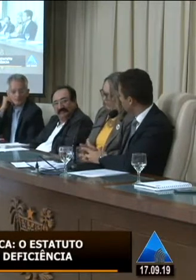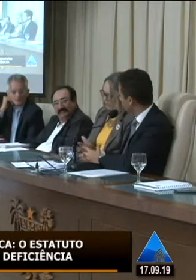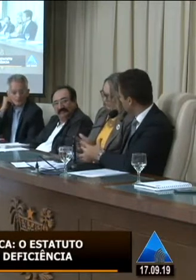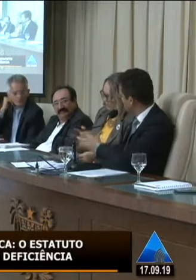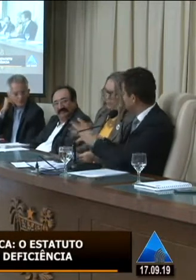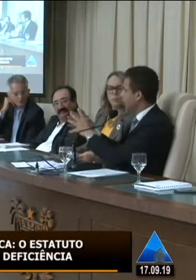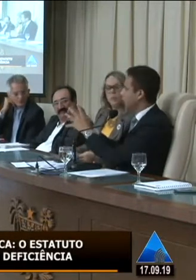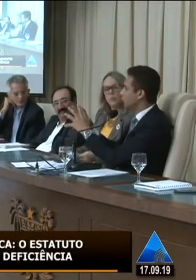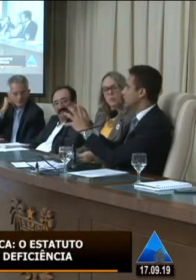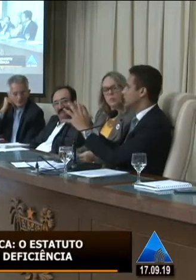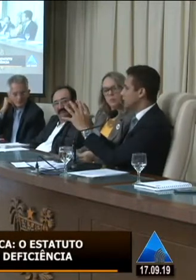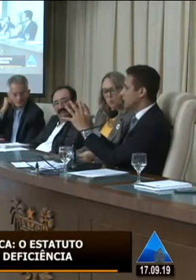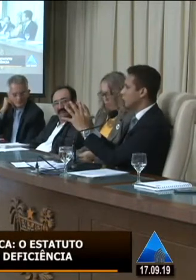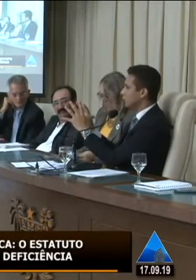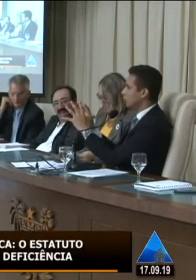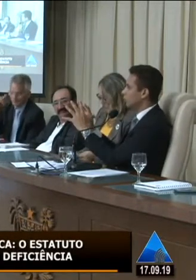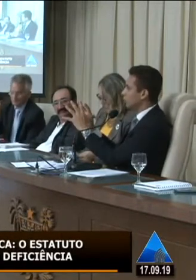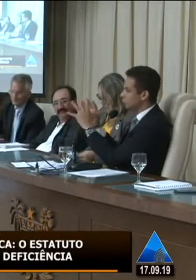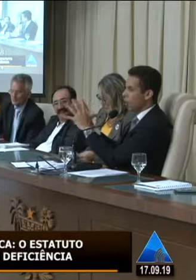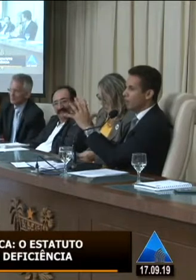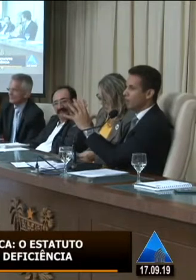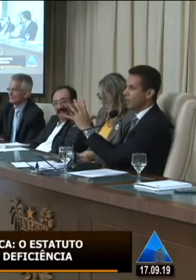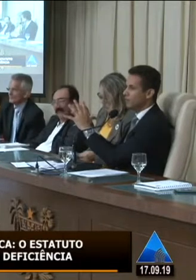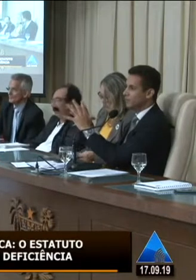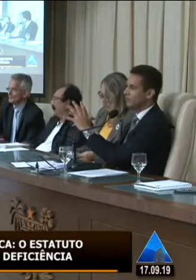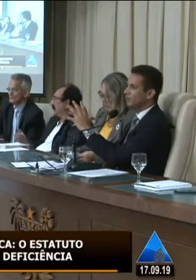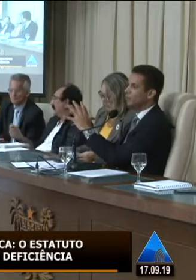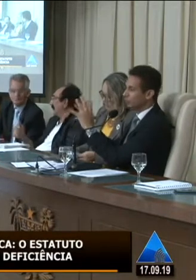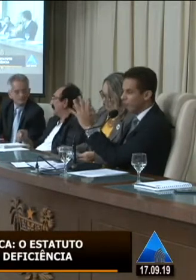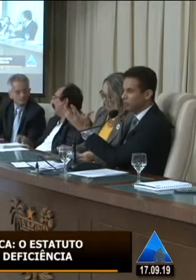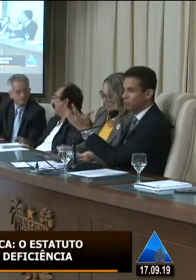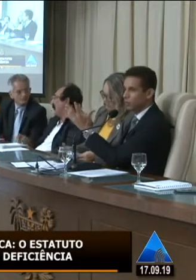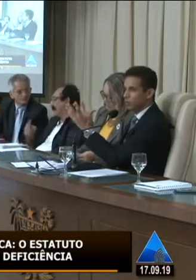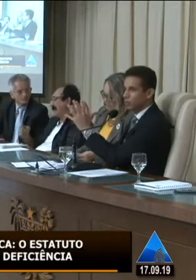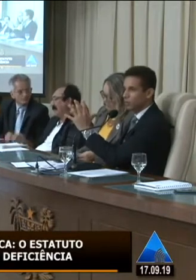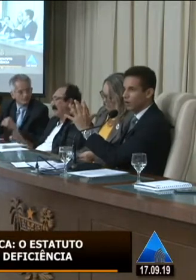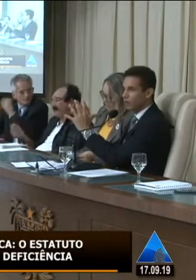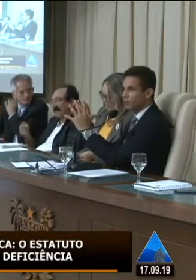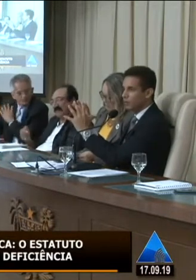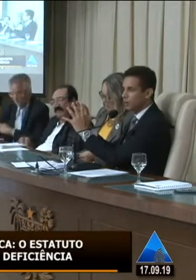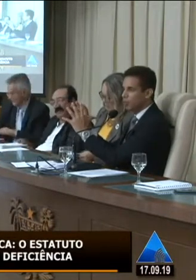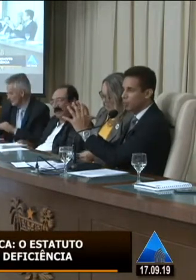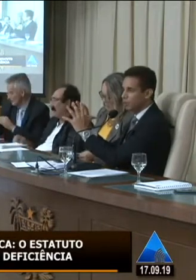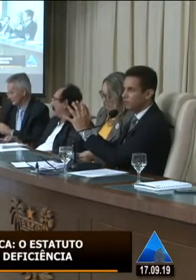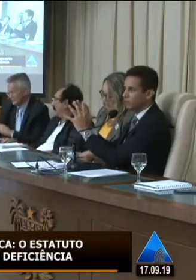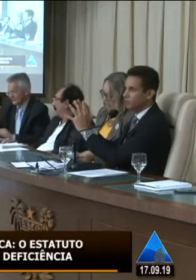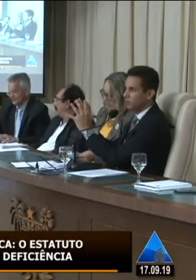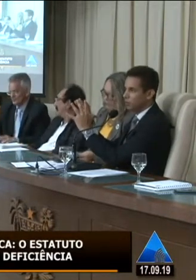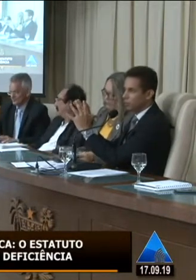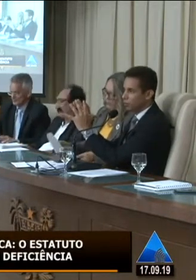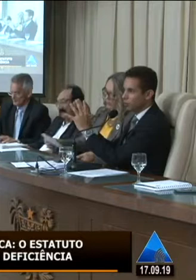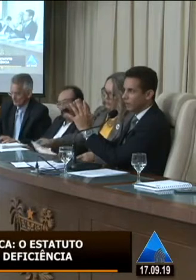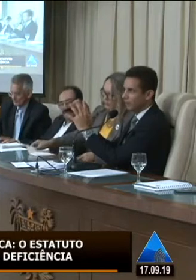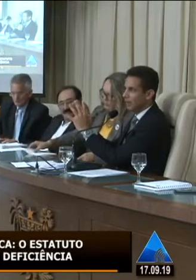documento utilizando as normas que já existem dentro do estado nós já unificamos todas essas